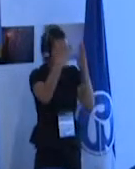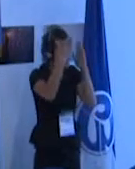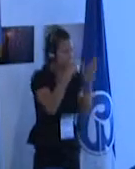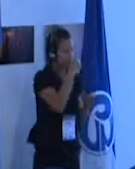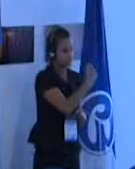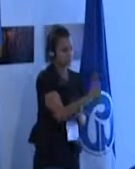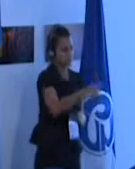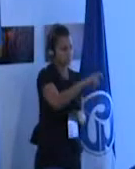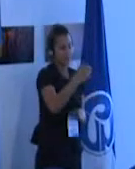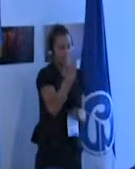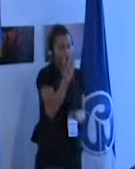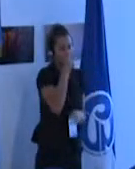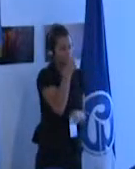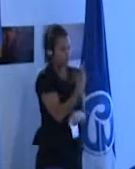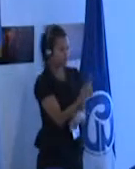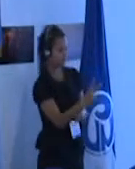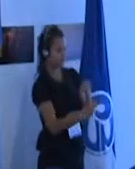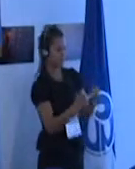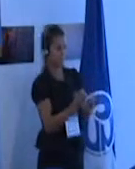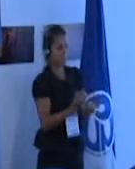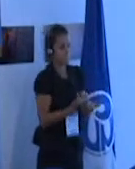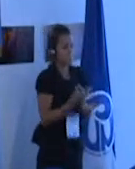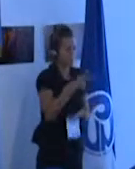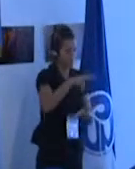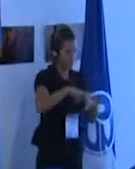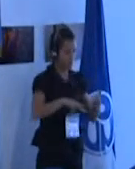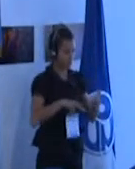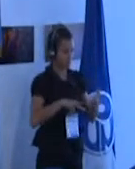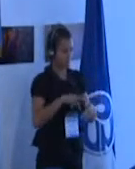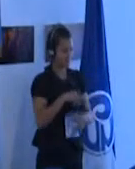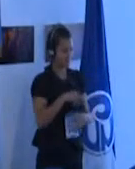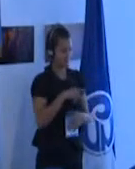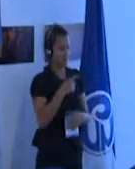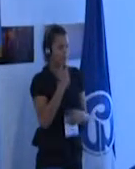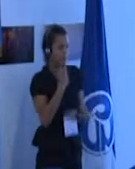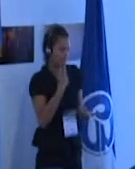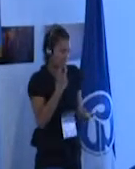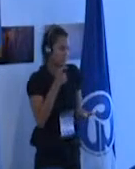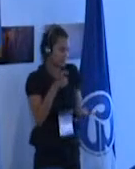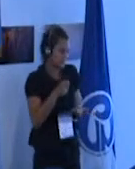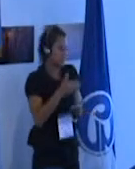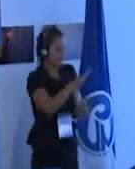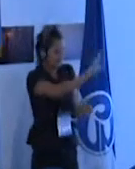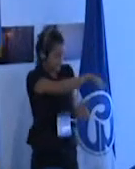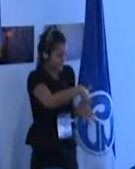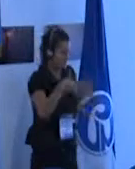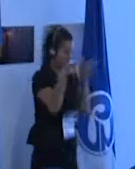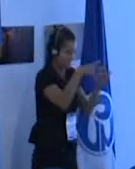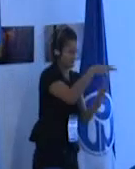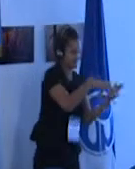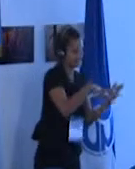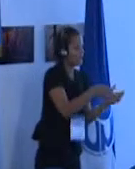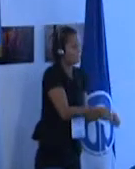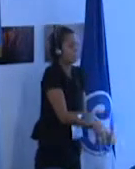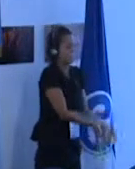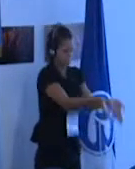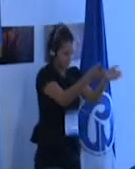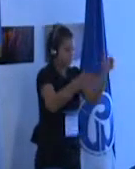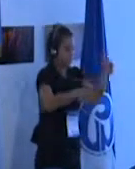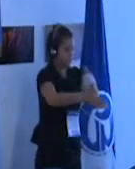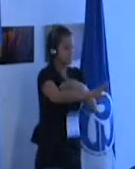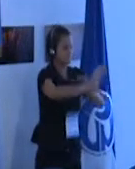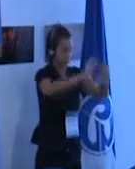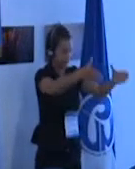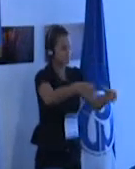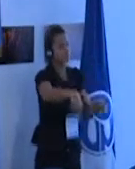12 años no sabe leer entonces es necesario enseñarle a leer no puede asistir simplemente a la clase de los otros